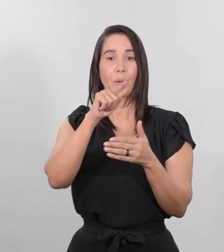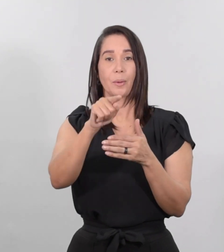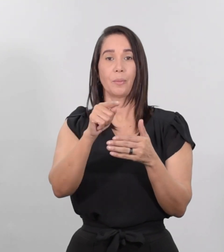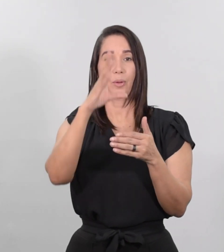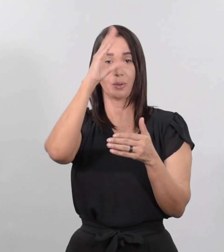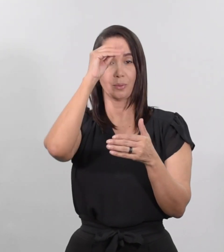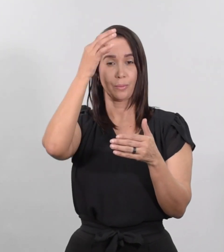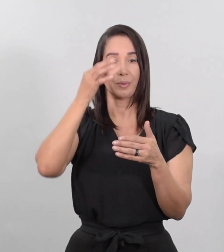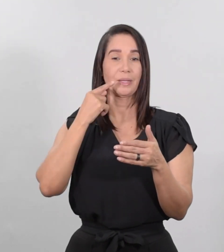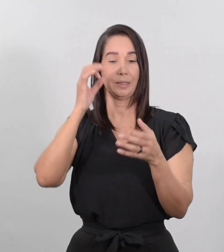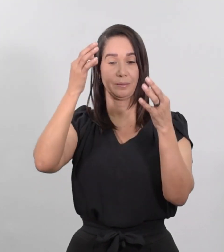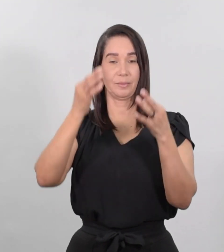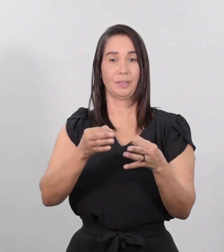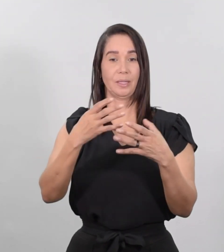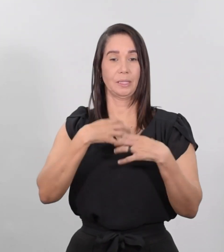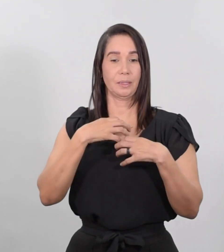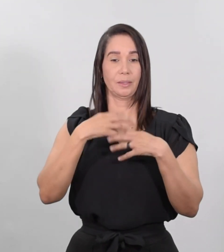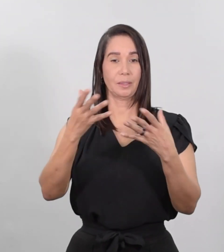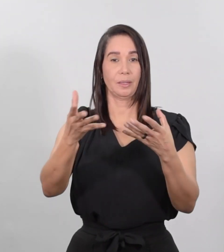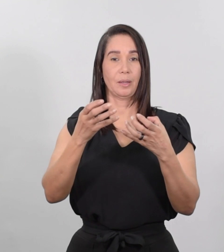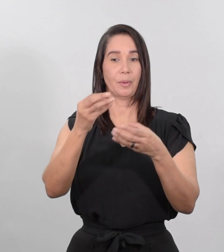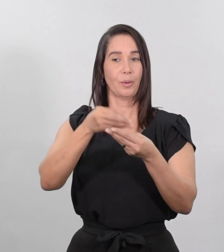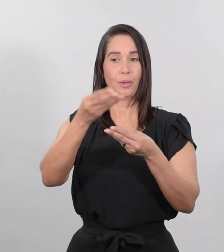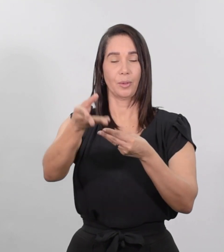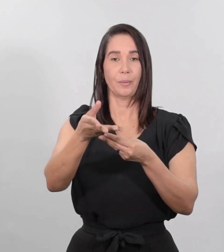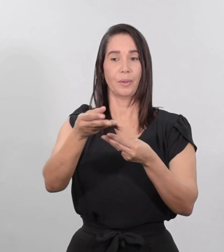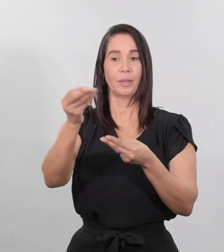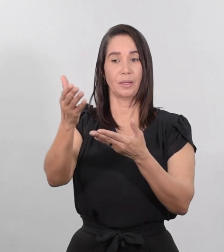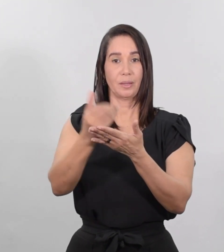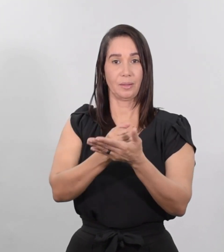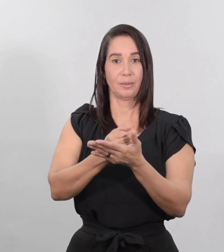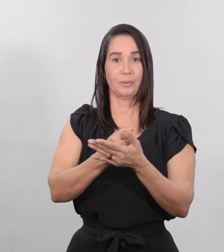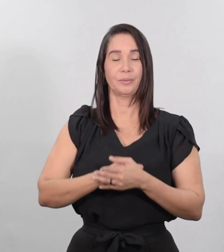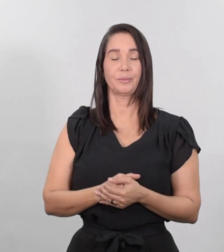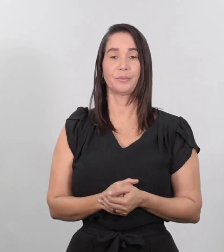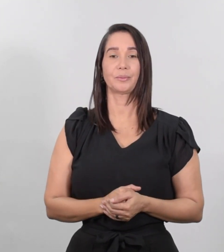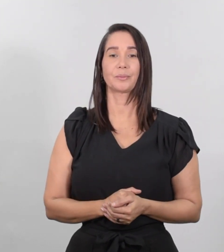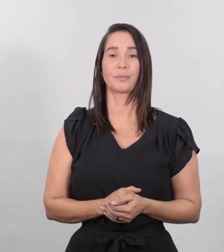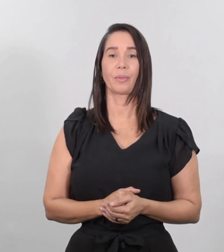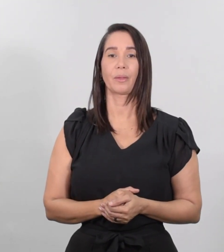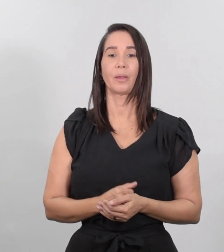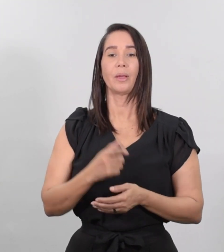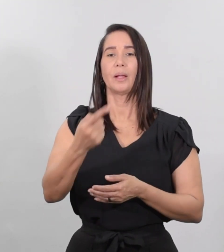exigente, que reclamas lo que no prestas y ciegas lo que no siembras. Él le contestó,